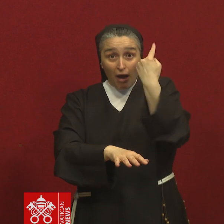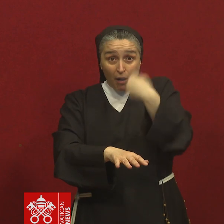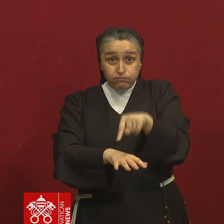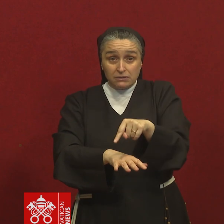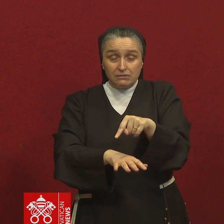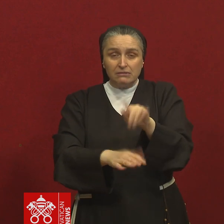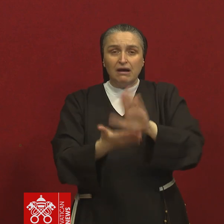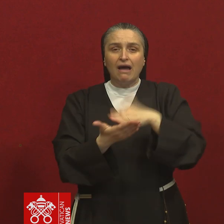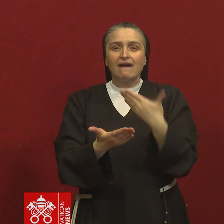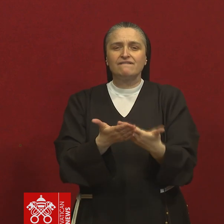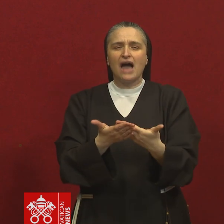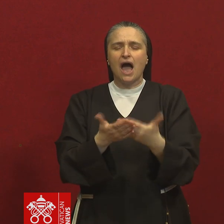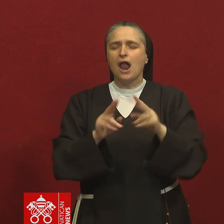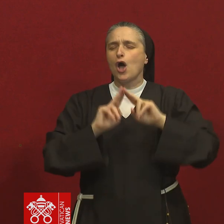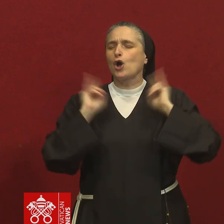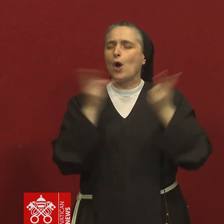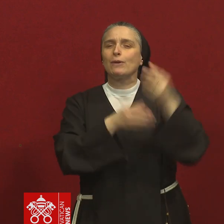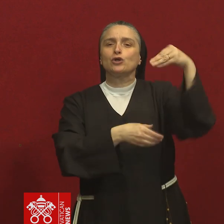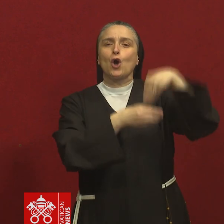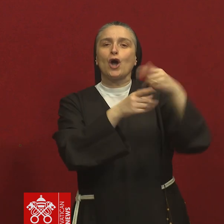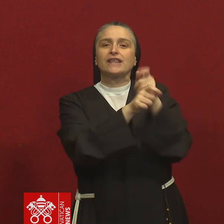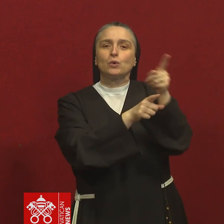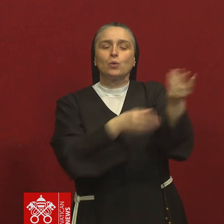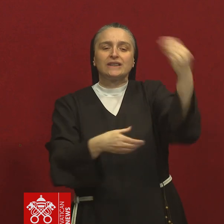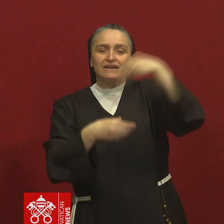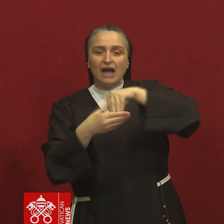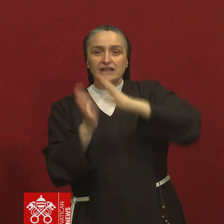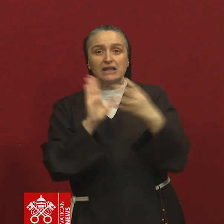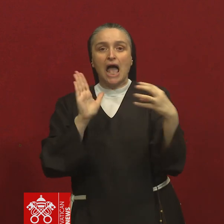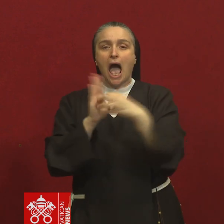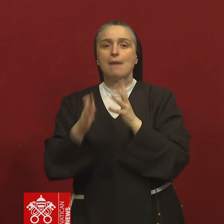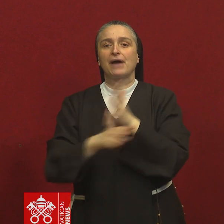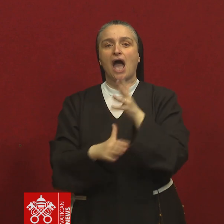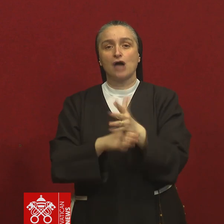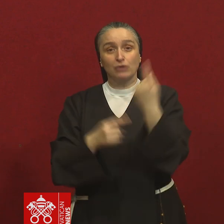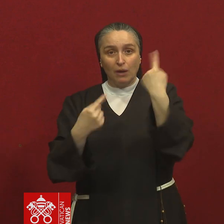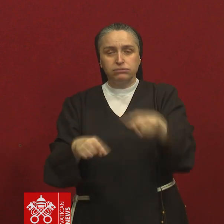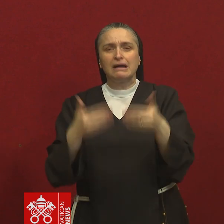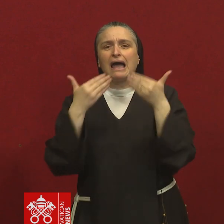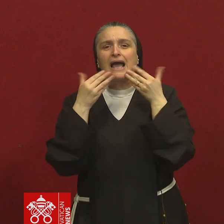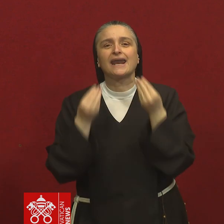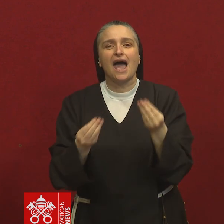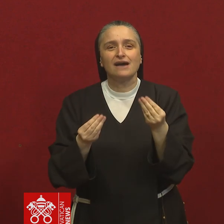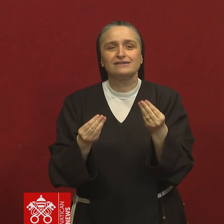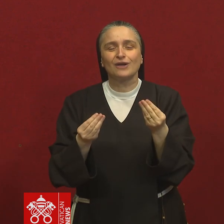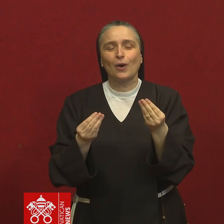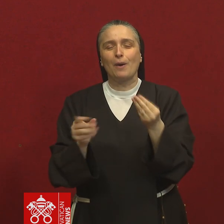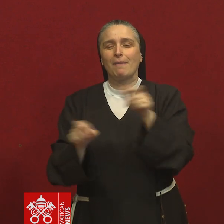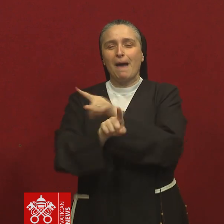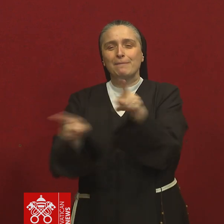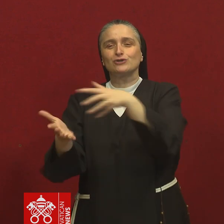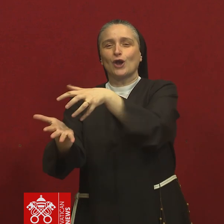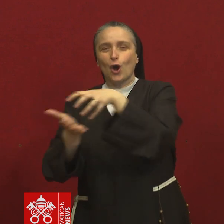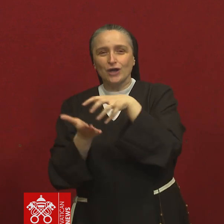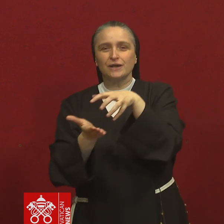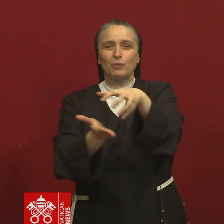permetterà di soffrire in modo integrato di tutti i contenuti dei media vaticani. Questo sarà possibile grazie al